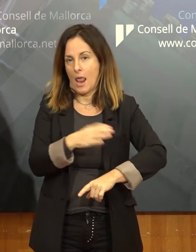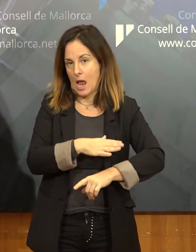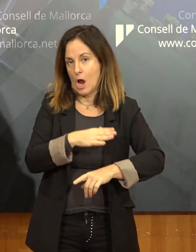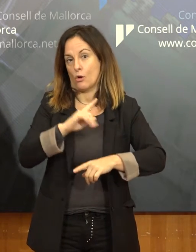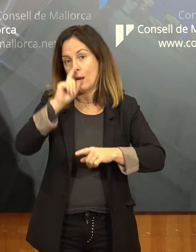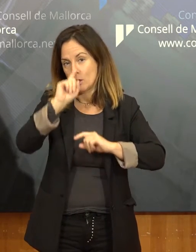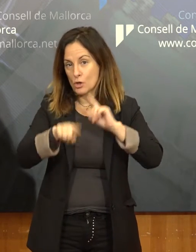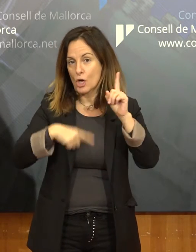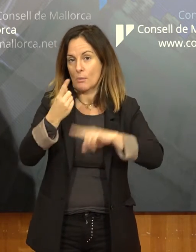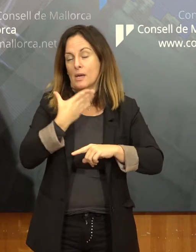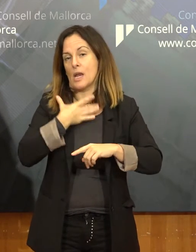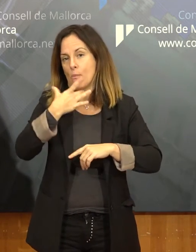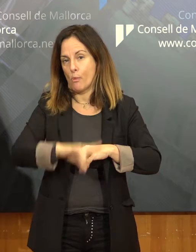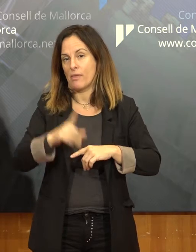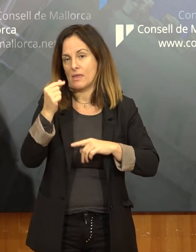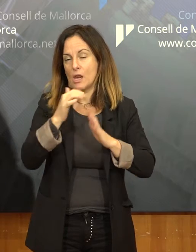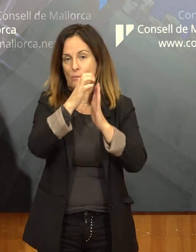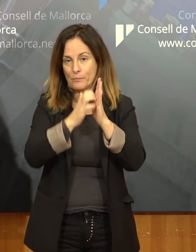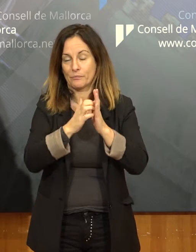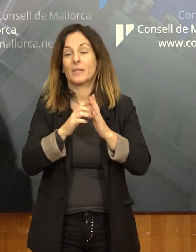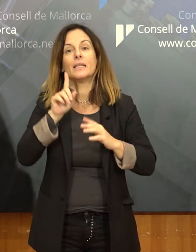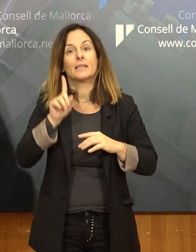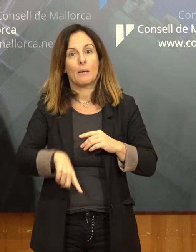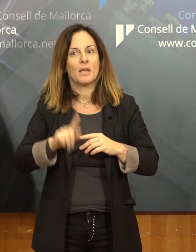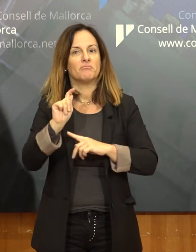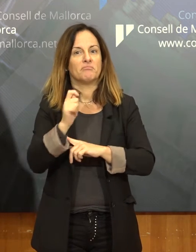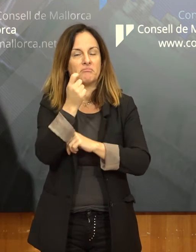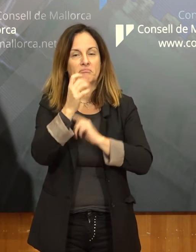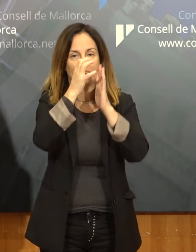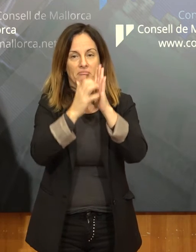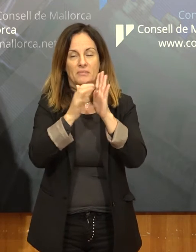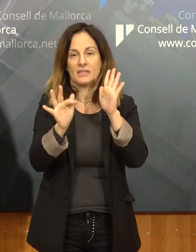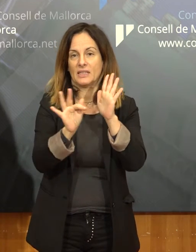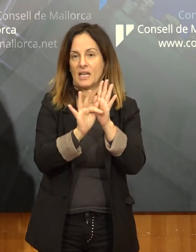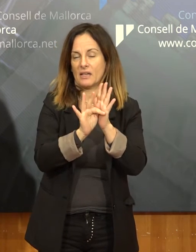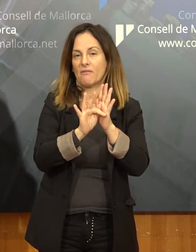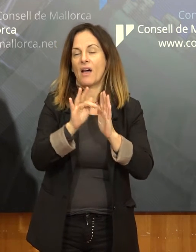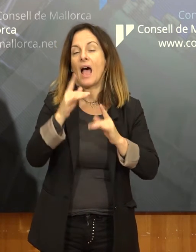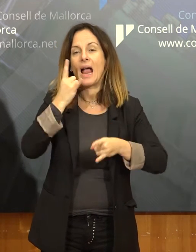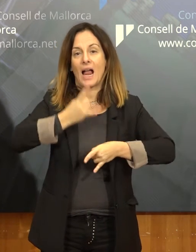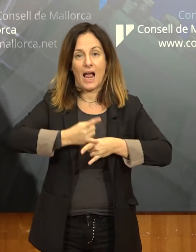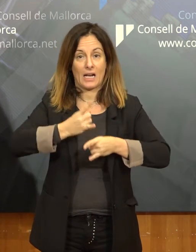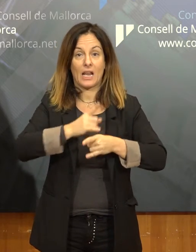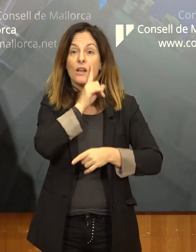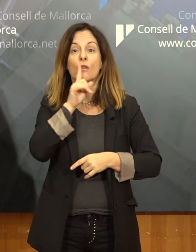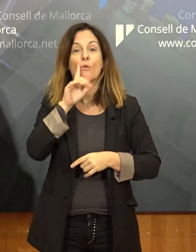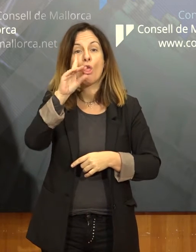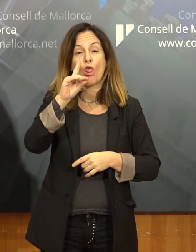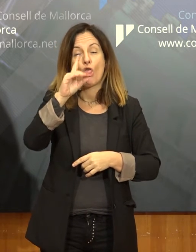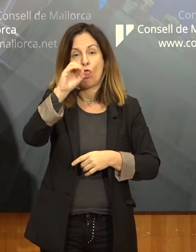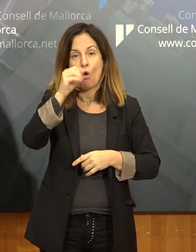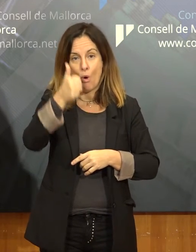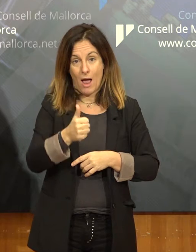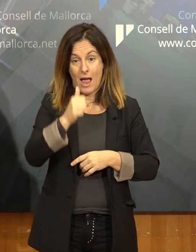també hem aconseguit davallar la tarifa de residus càrnics, la coneguda com a DOA. Enguany, la tarifa era de